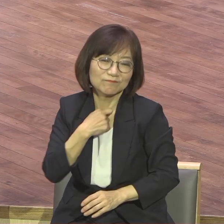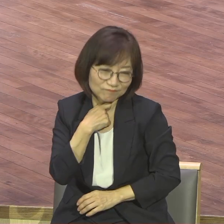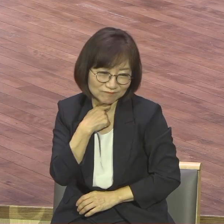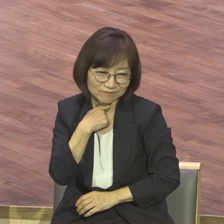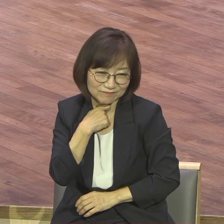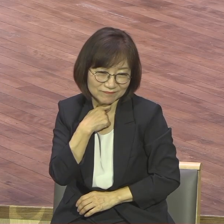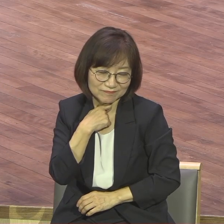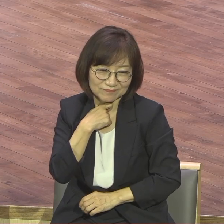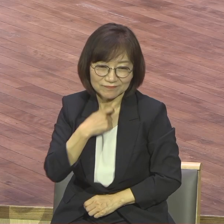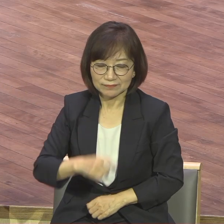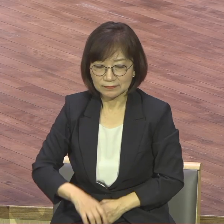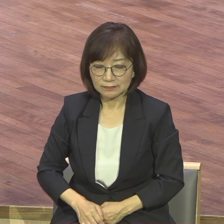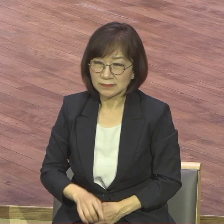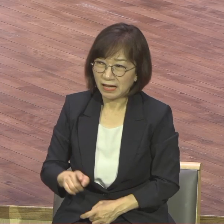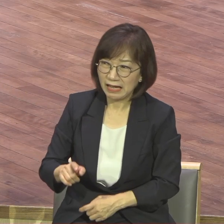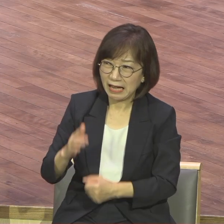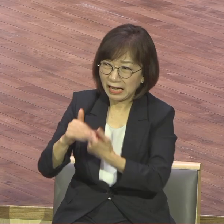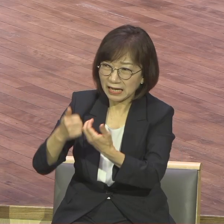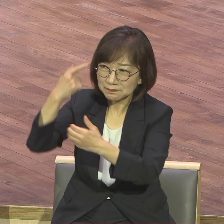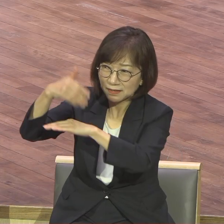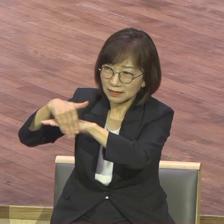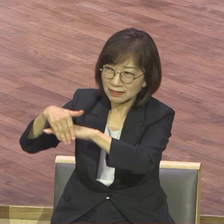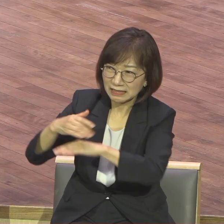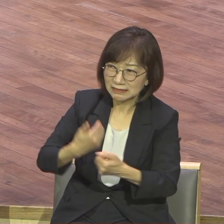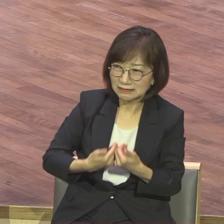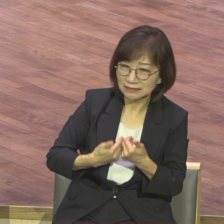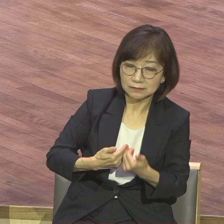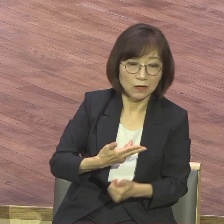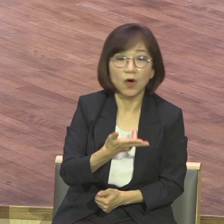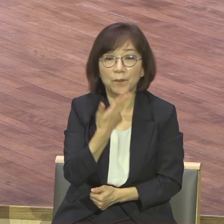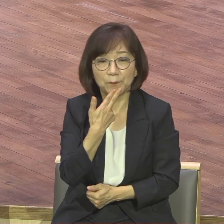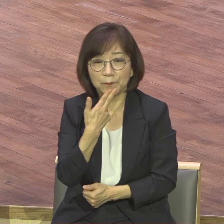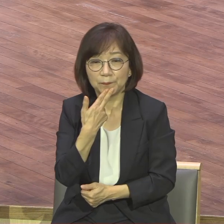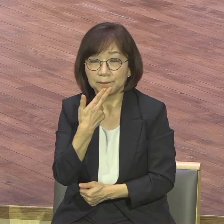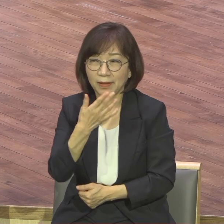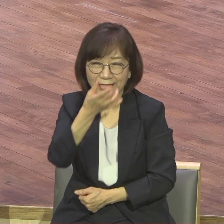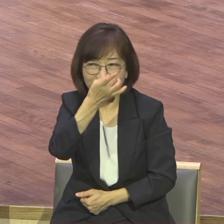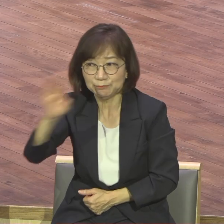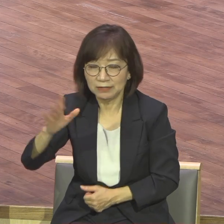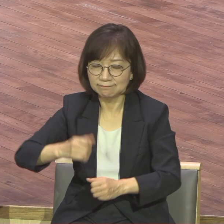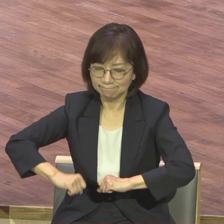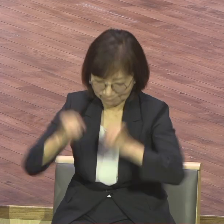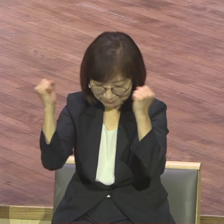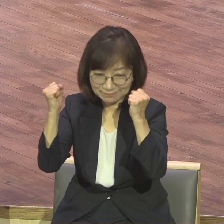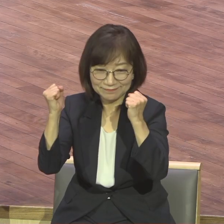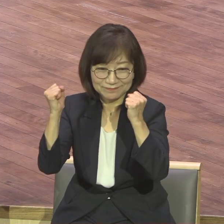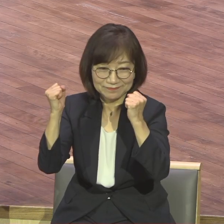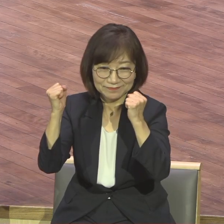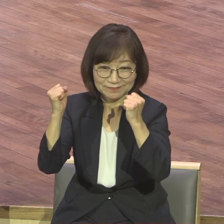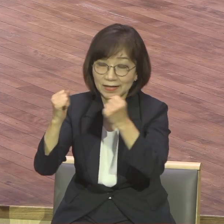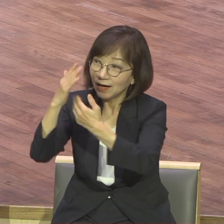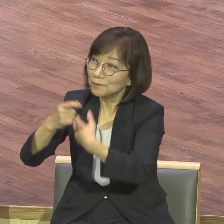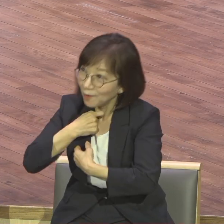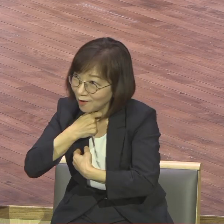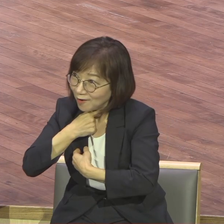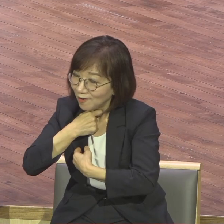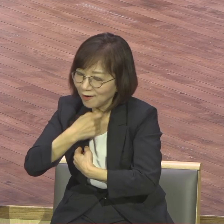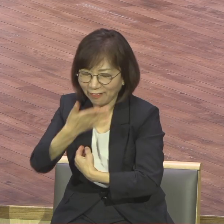갈등 없습니다 직진 직진 하나님의 뜻이라면 무엇인지 내 생각과